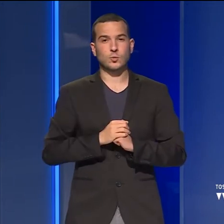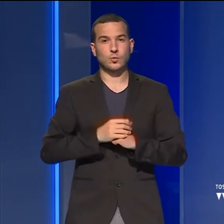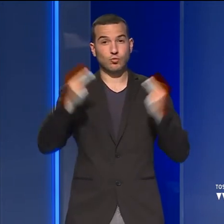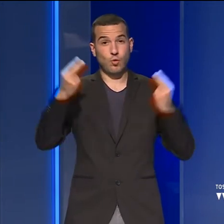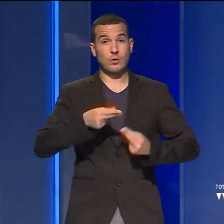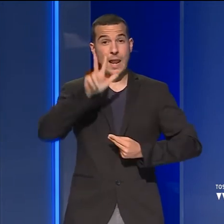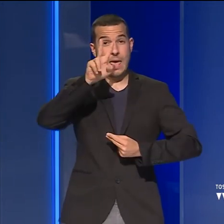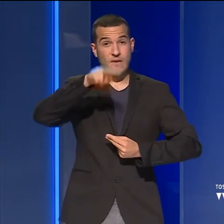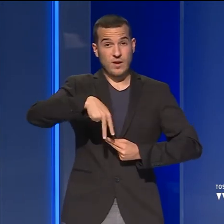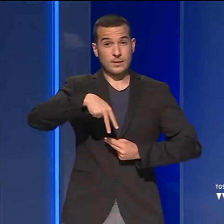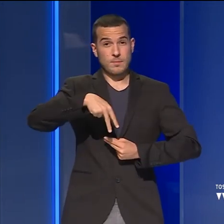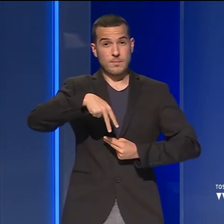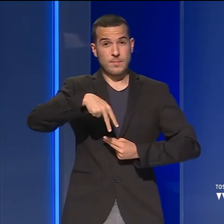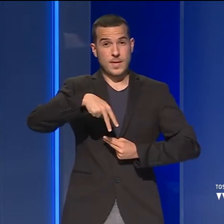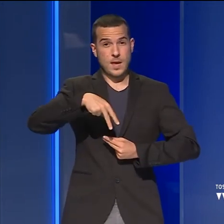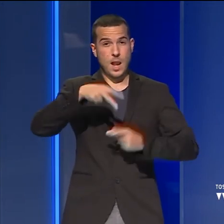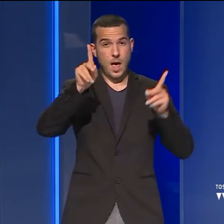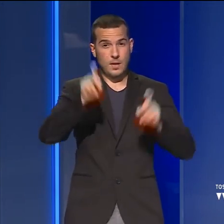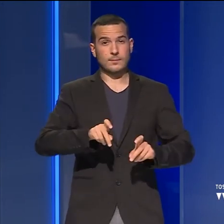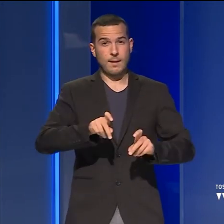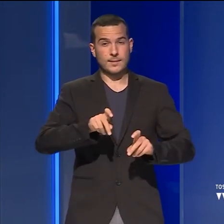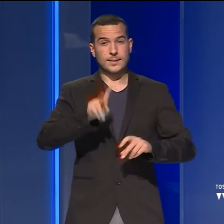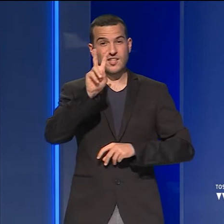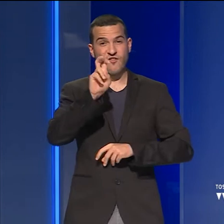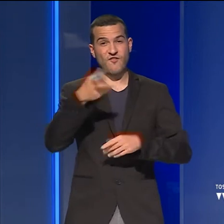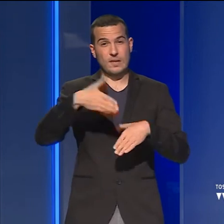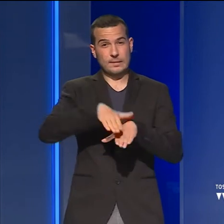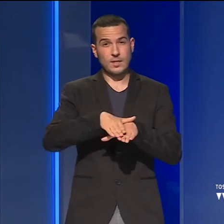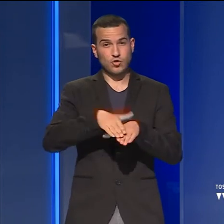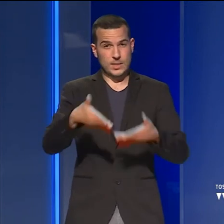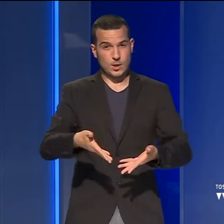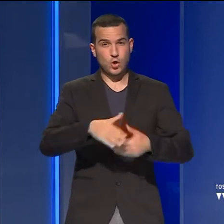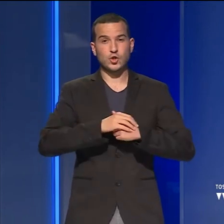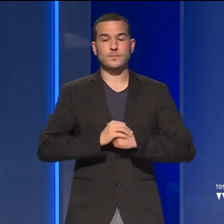.981 test, 20 decessi di oggi.